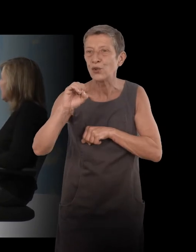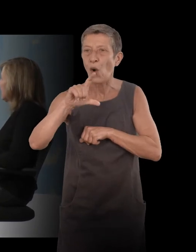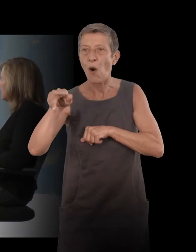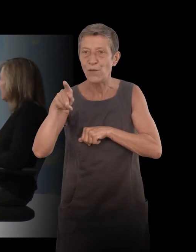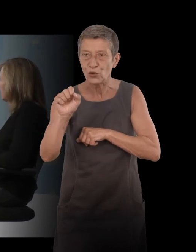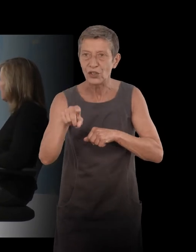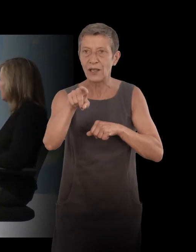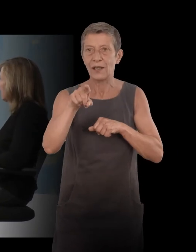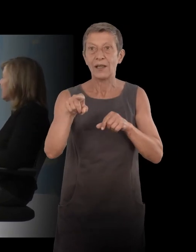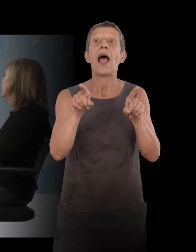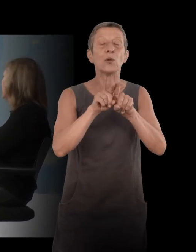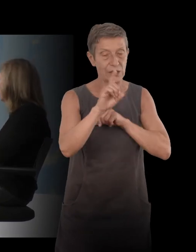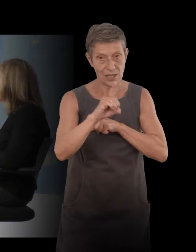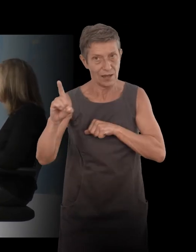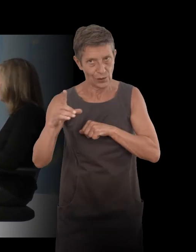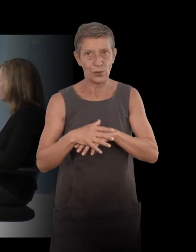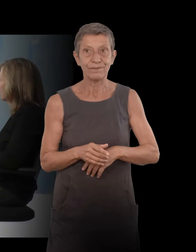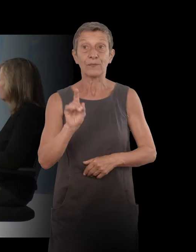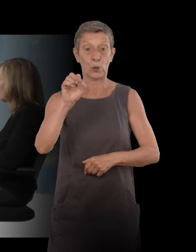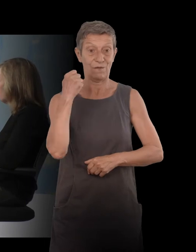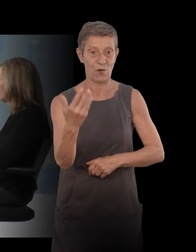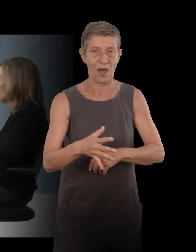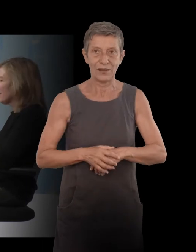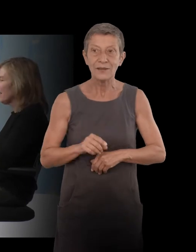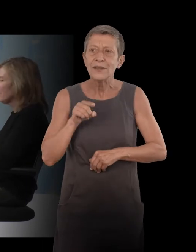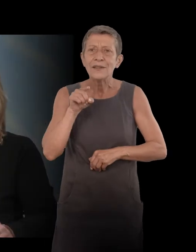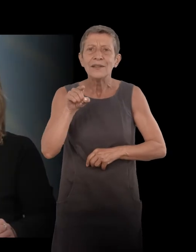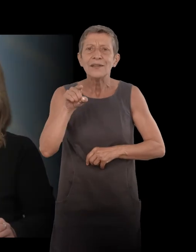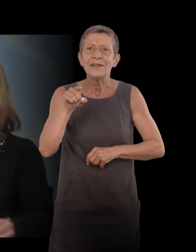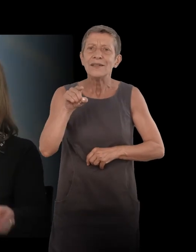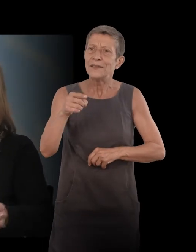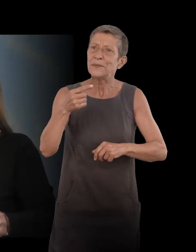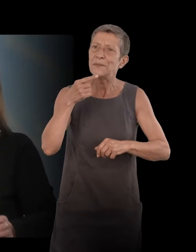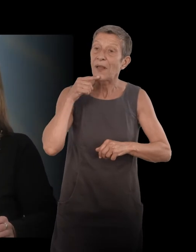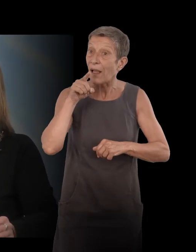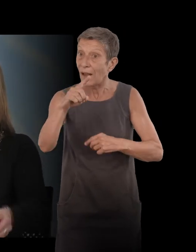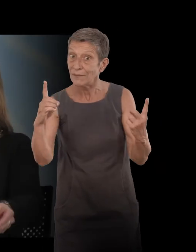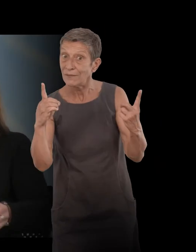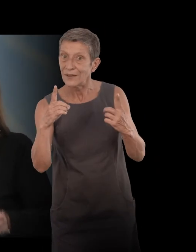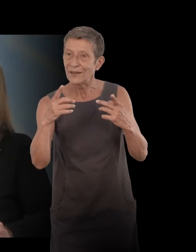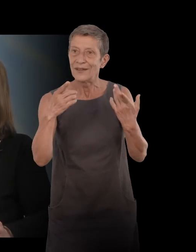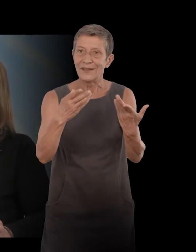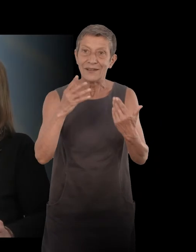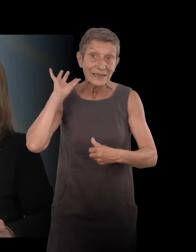et Daniel Darieux. Et Daniel Darieux, voilà. Vous parlez de la rencontre avec Simone Veil, d'ailleurs. Vous en parlez dans ce livre.